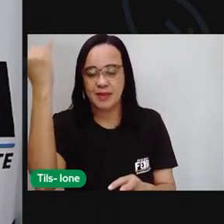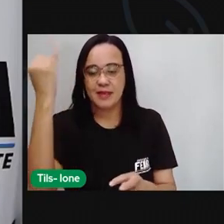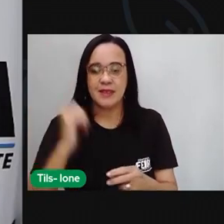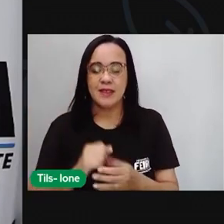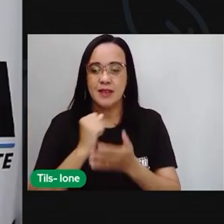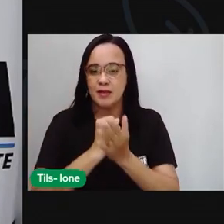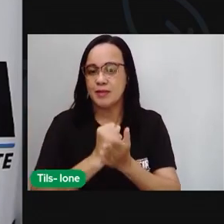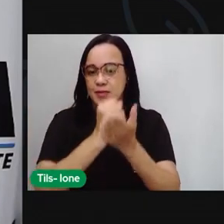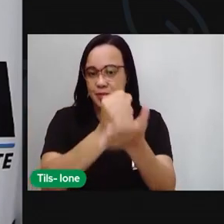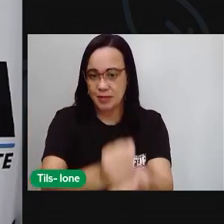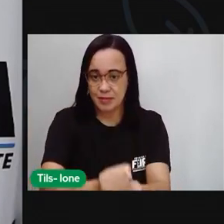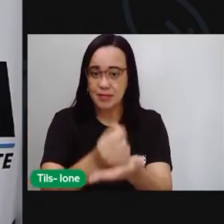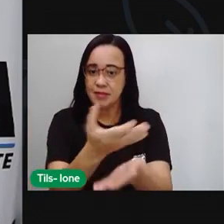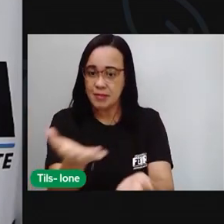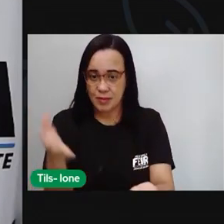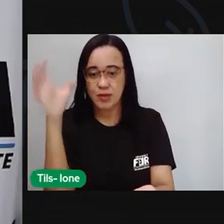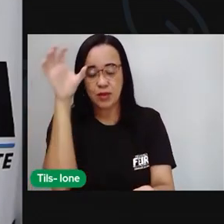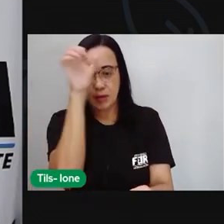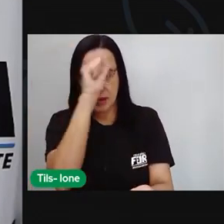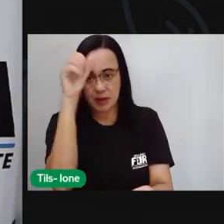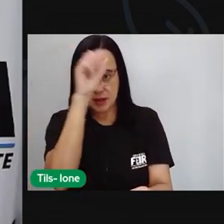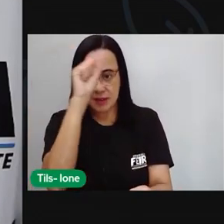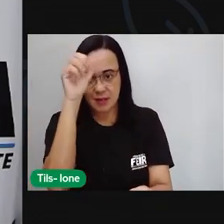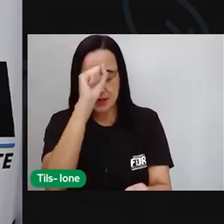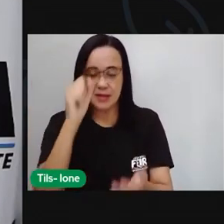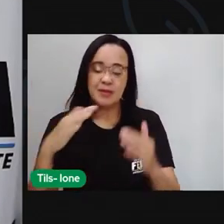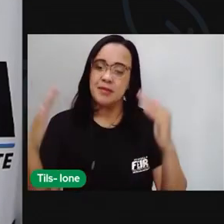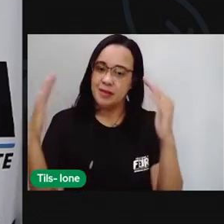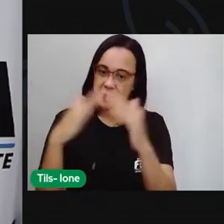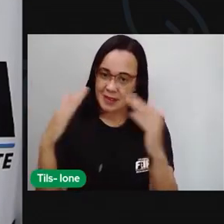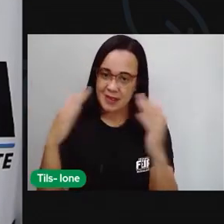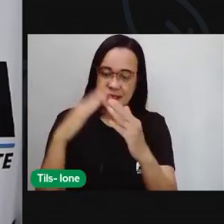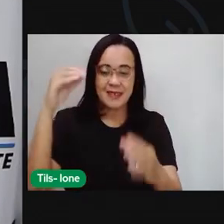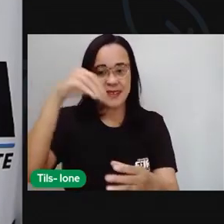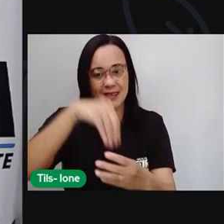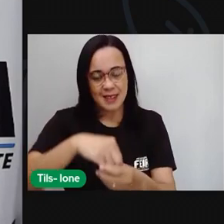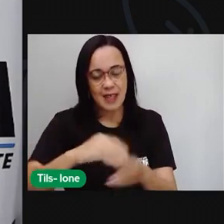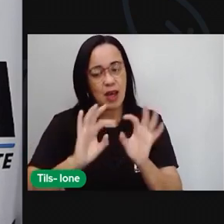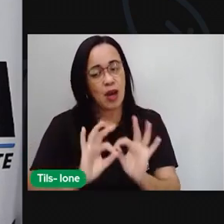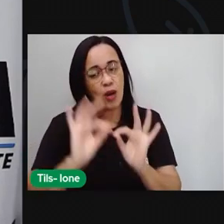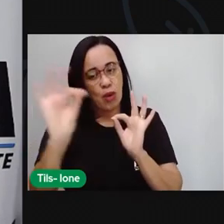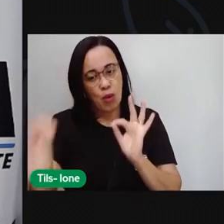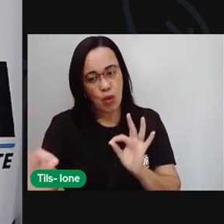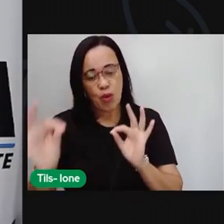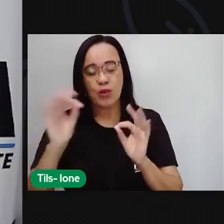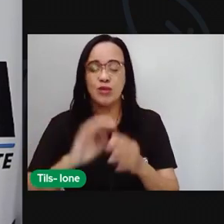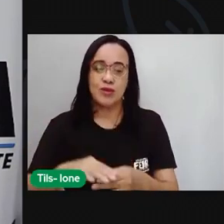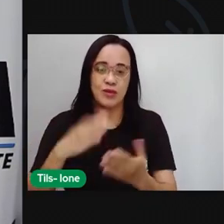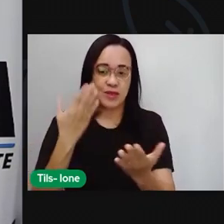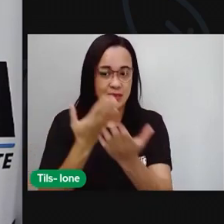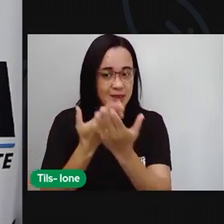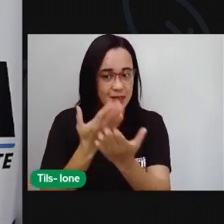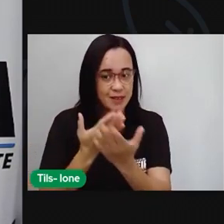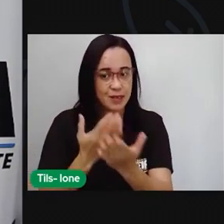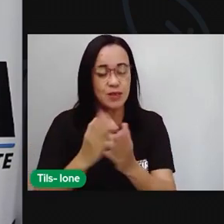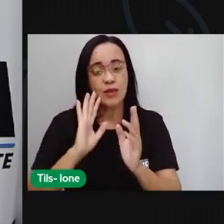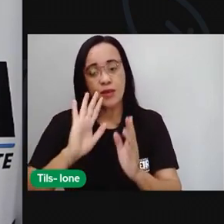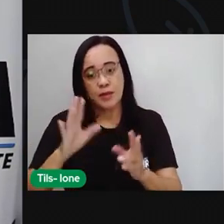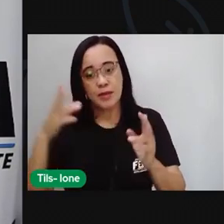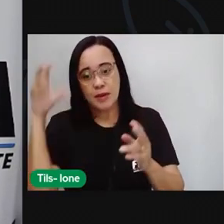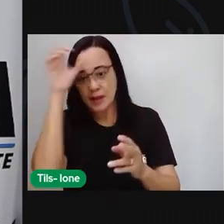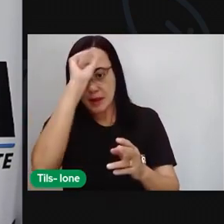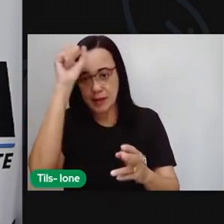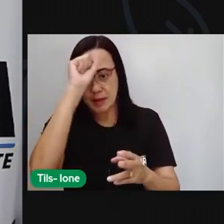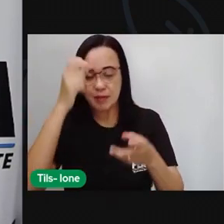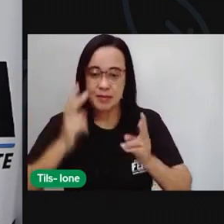com o seu aprendizado, né? Mesmo que de casa, mesmo que distante aí no espaço escolar, você continue aprendendo, né?